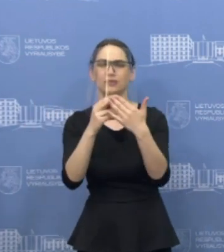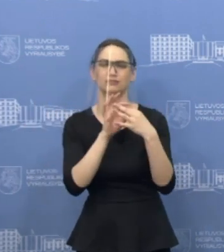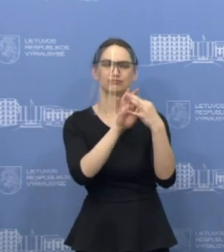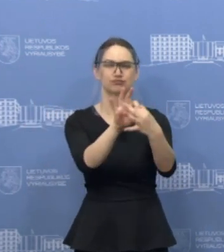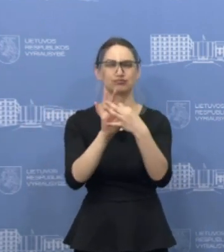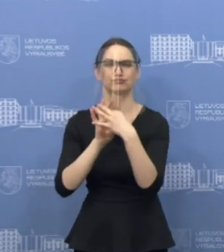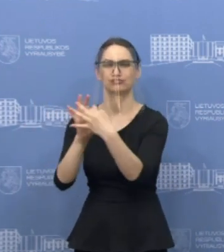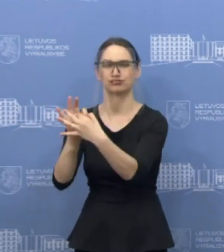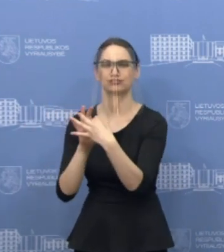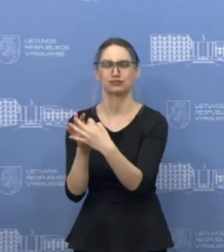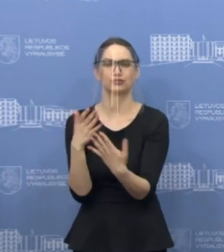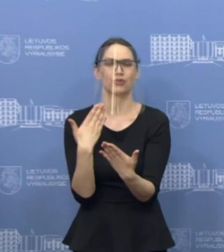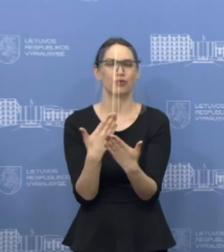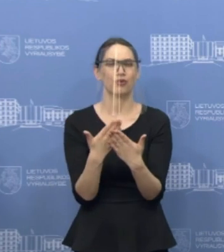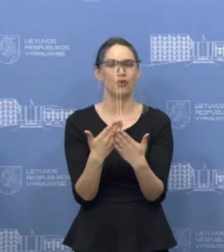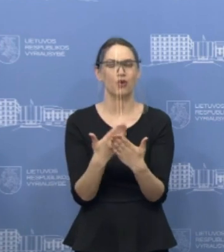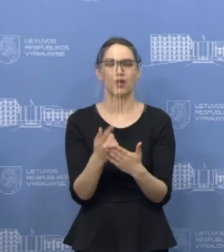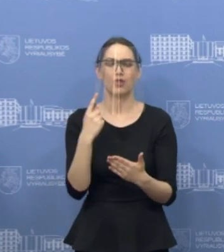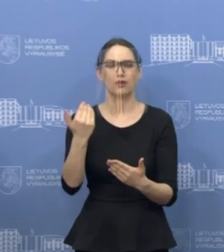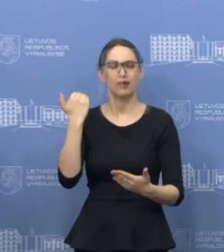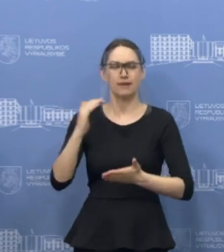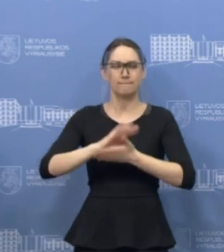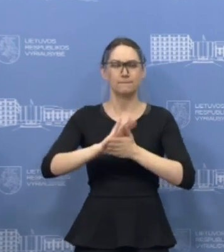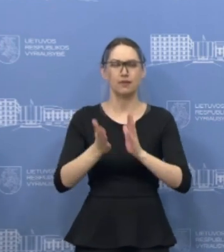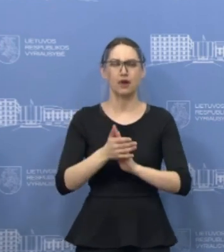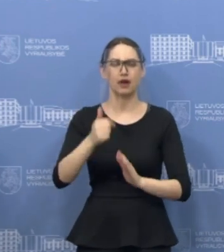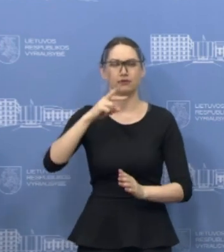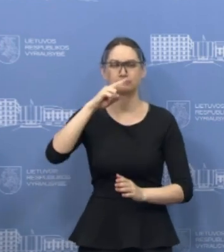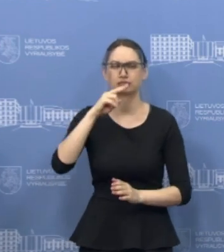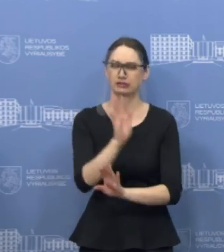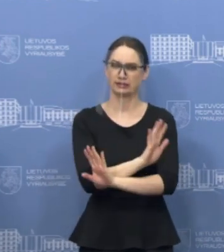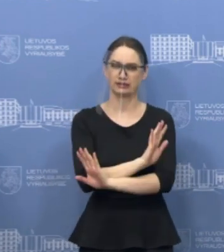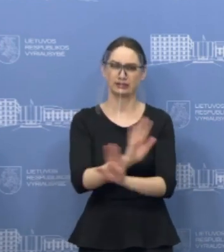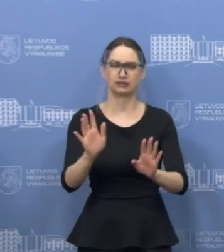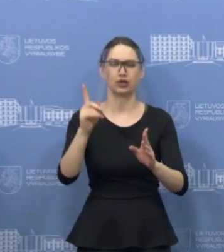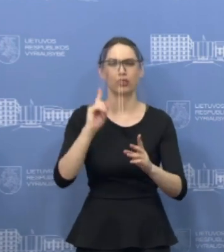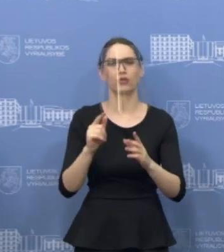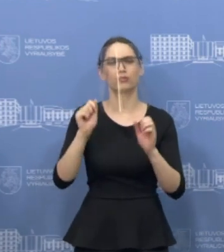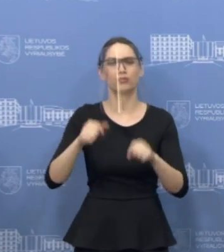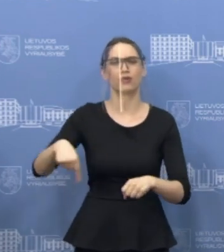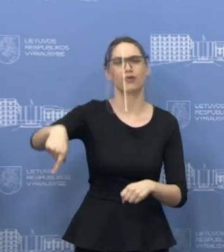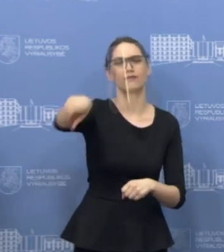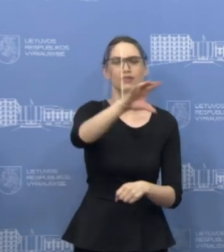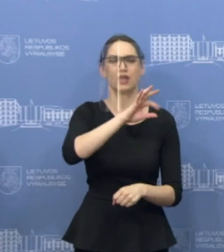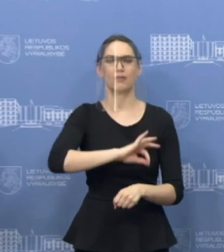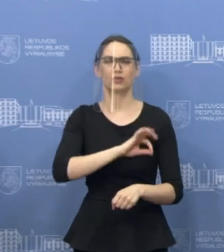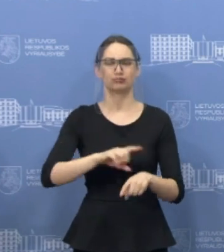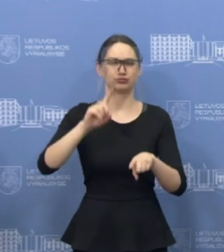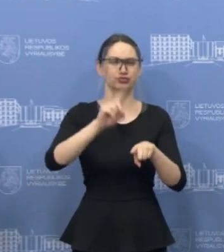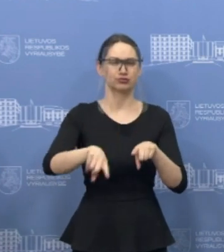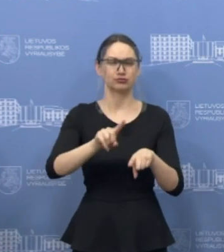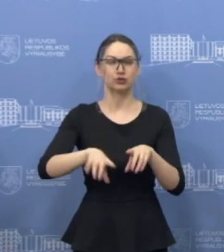Norime gerai pasiruošti, nepadaryti klaidų, kad galėtume paleisti priemonės kiek galima greičiau ir kad paleidus jos